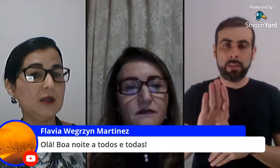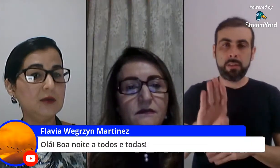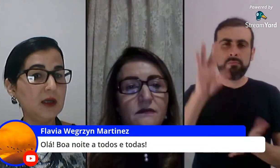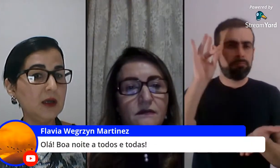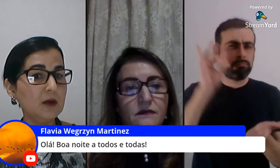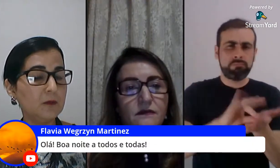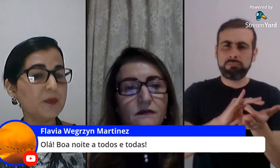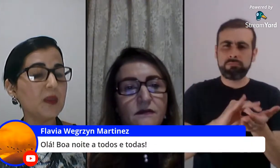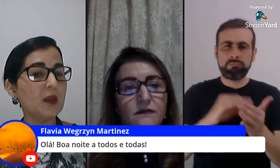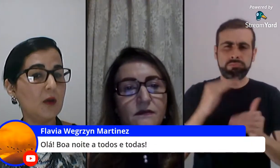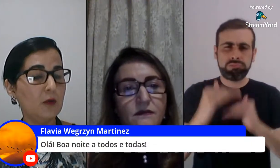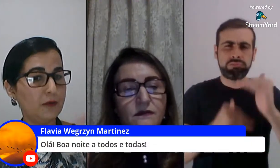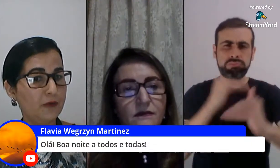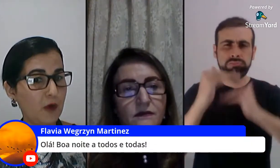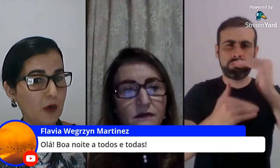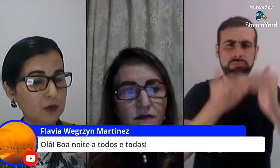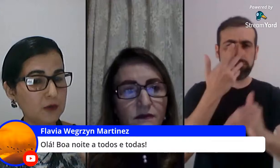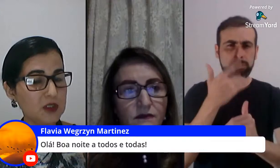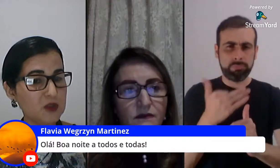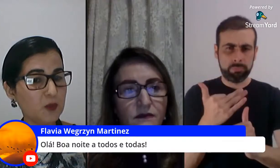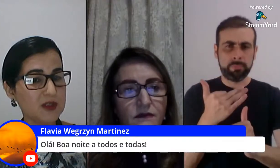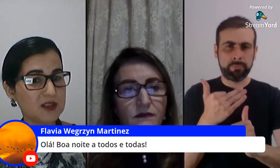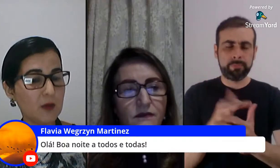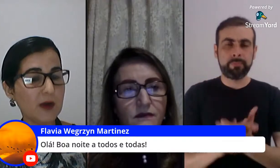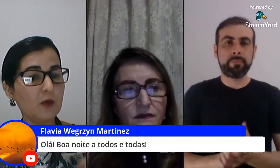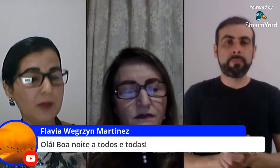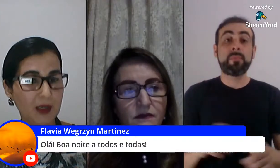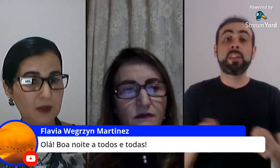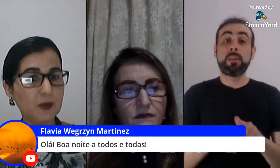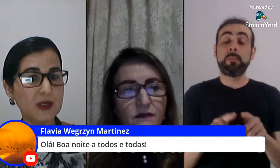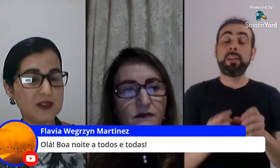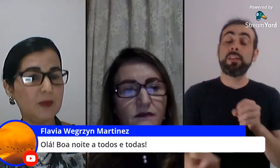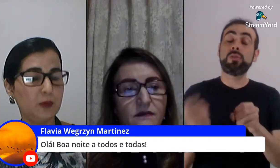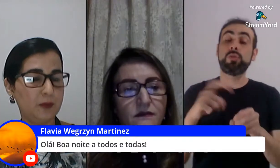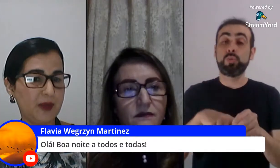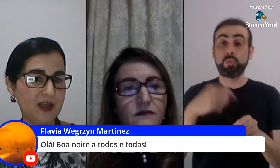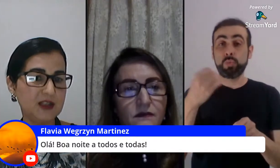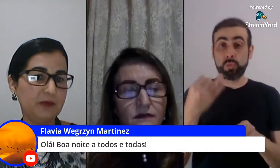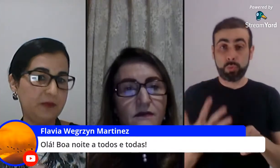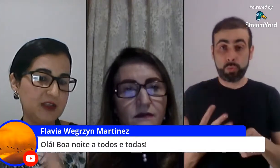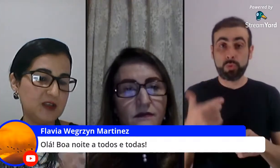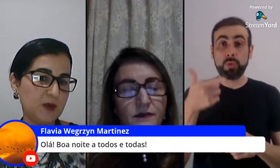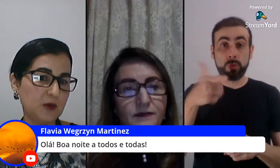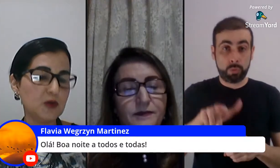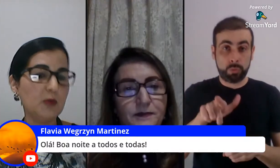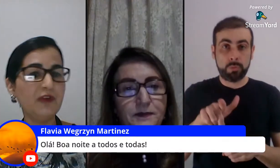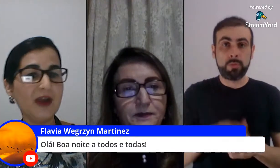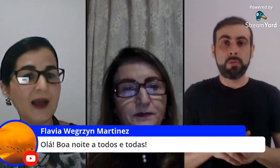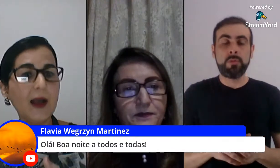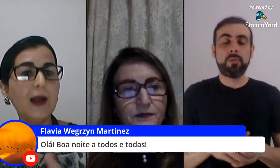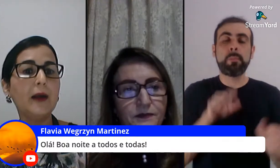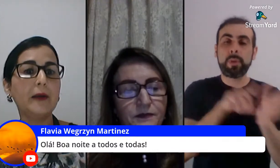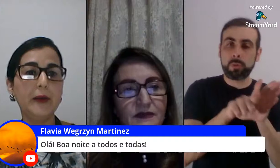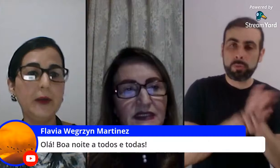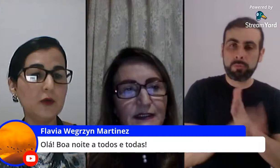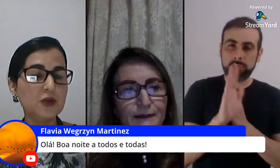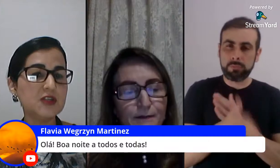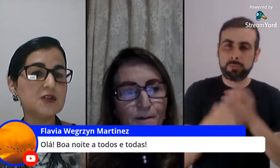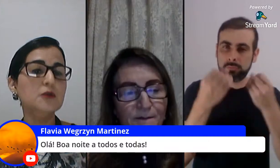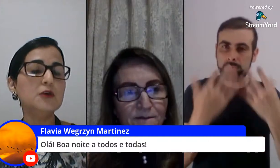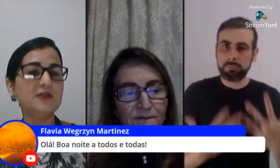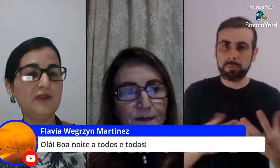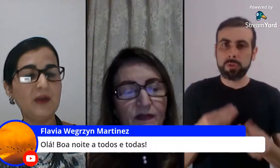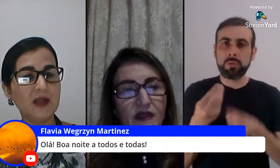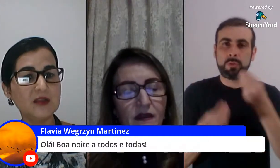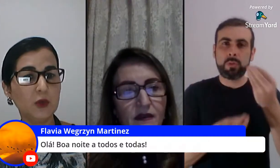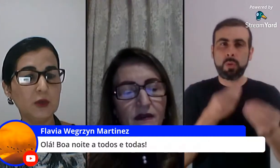então eu volto isso pode ser um argumento por exemplo para quem já fez as perguntas como falar com